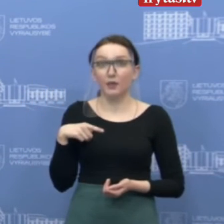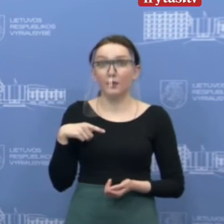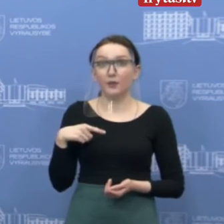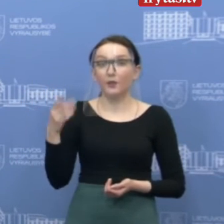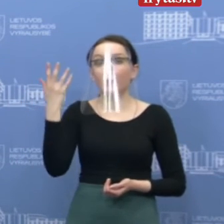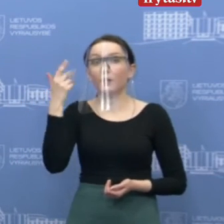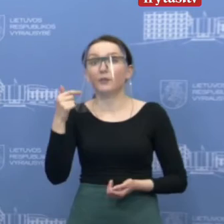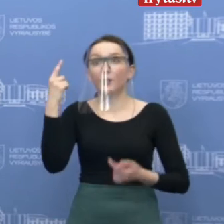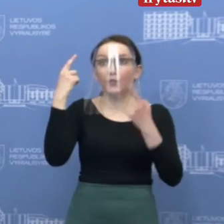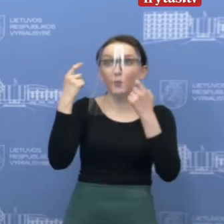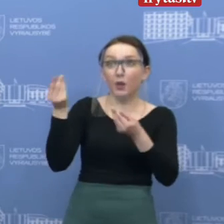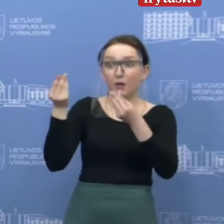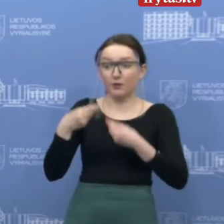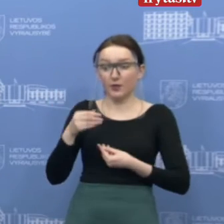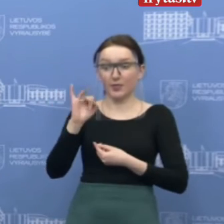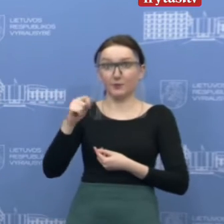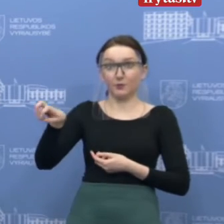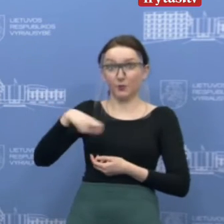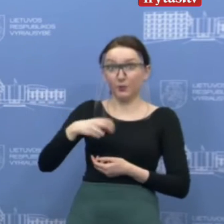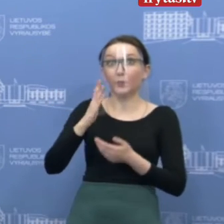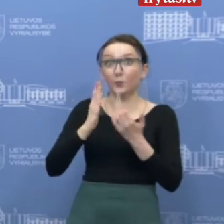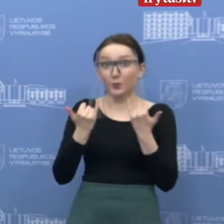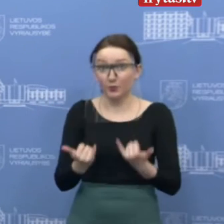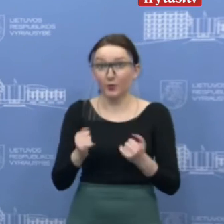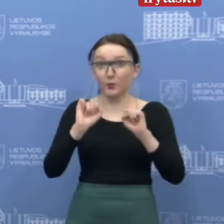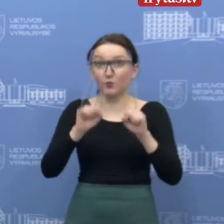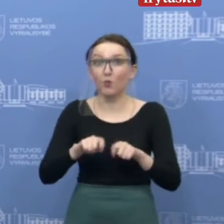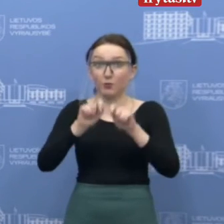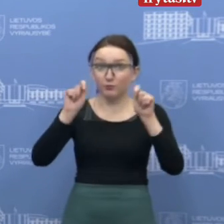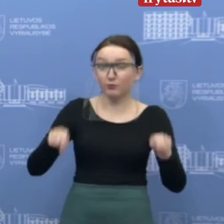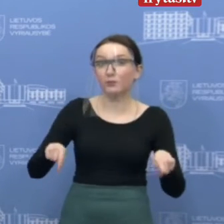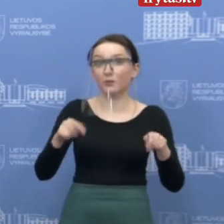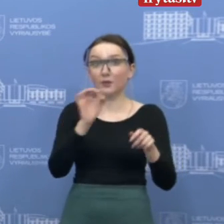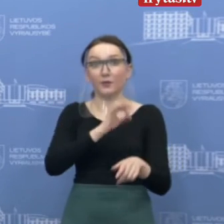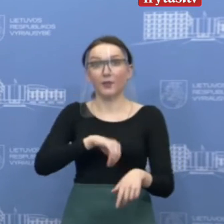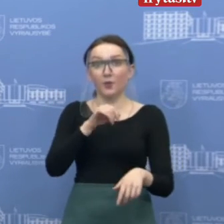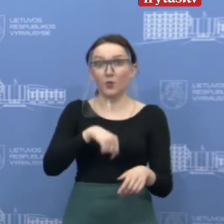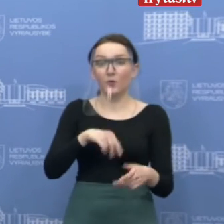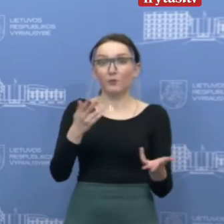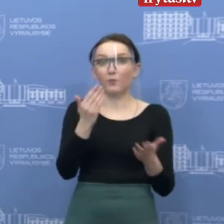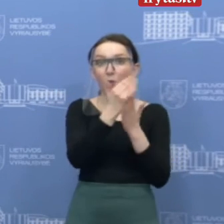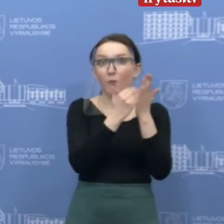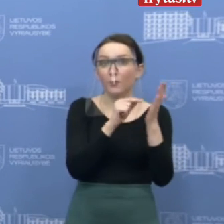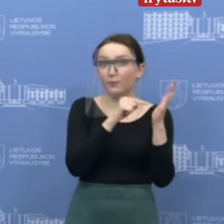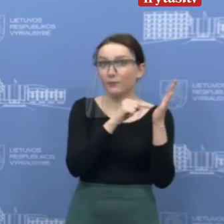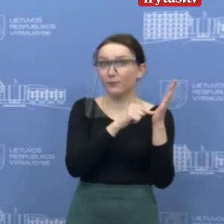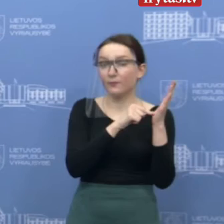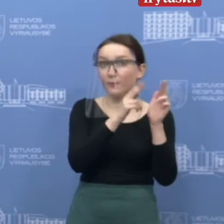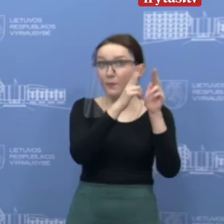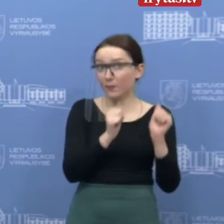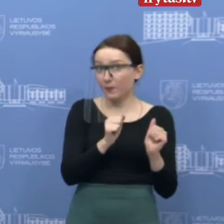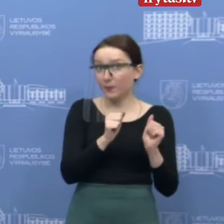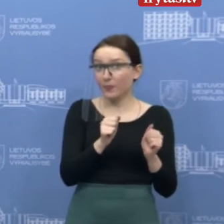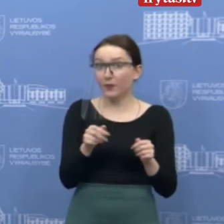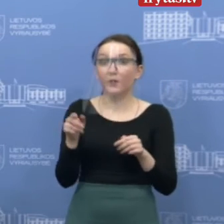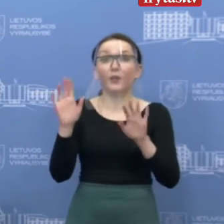informacija suteikta SMS žinutimis, kad nuo šiol galite jau naudotis programėlę. Tai